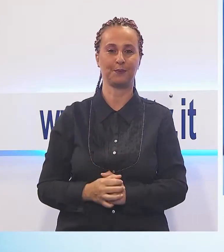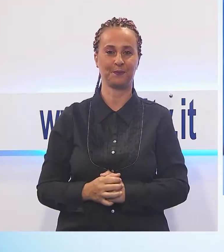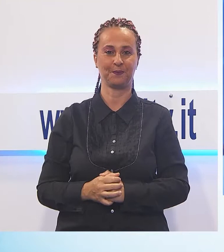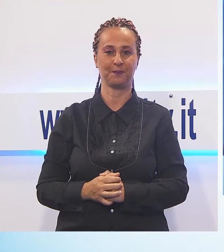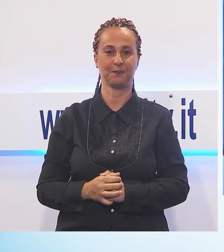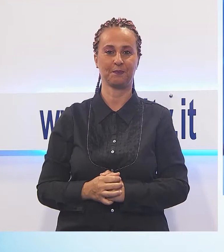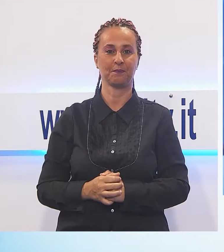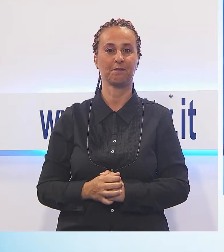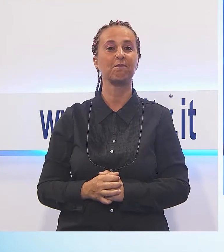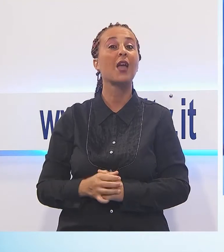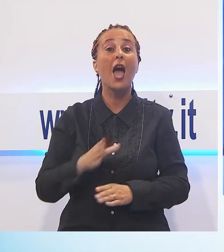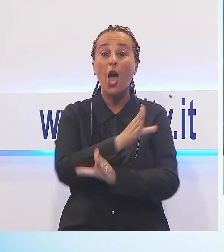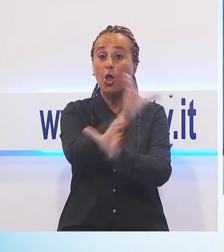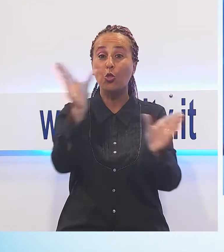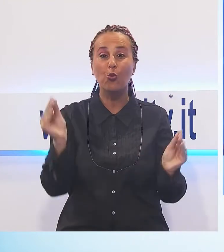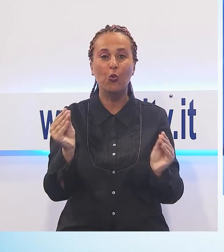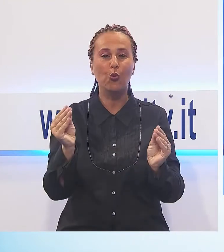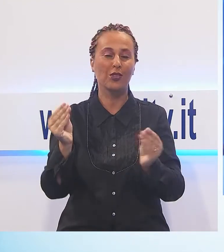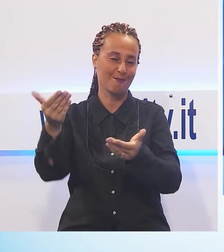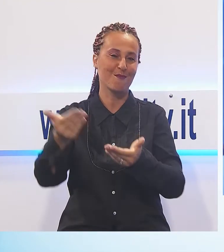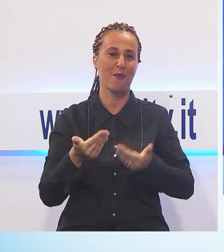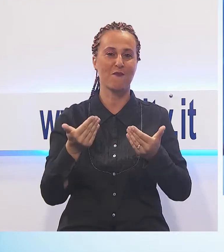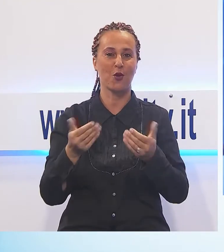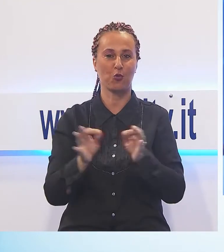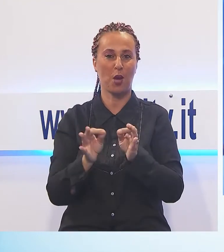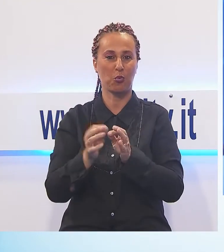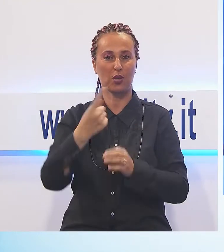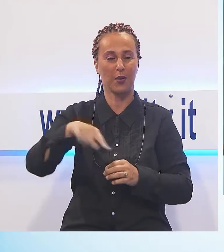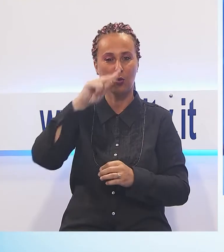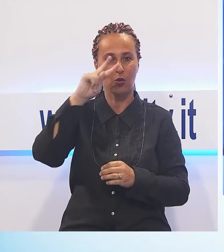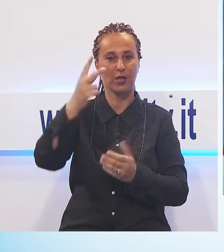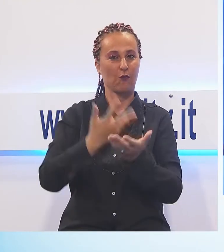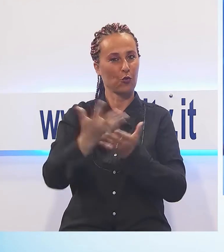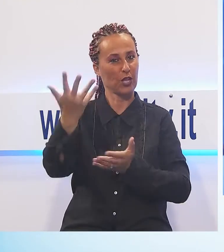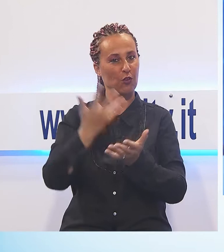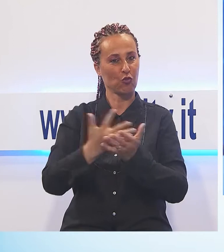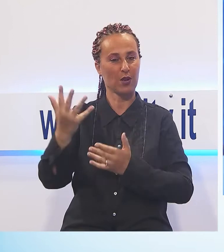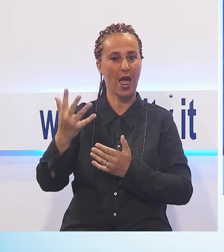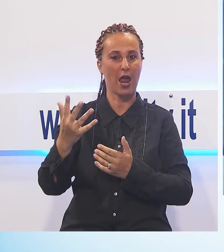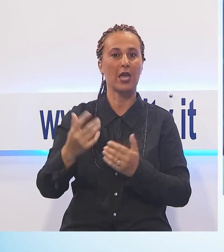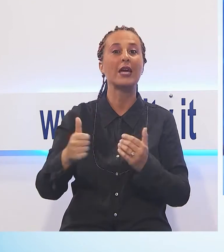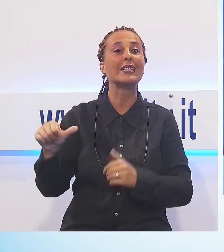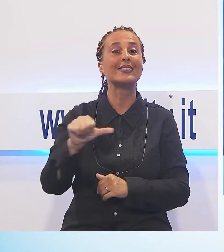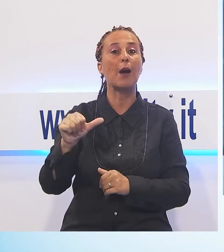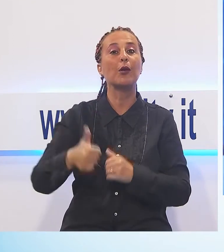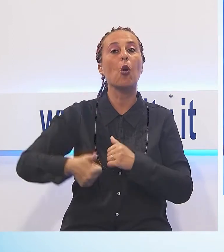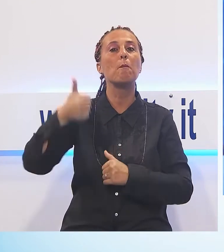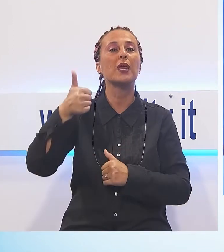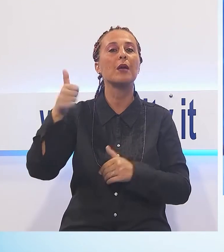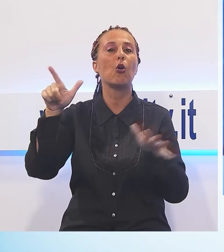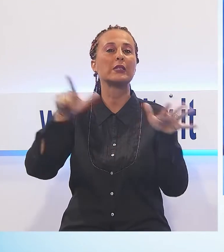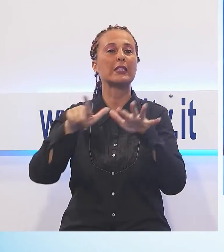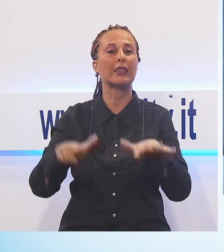A tutti voi un cordiale saluto e ben ritrovati per questa edizione del TG Noi di oggi sabato 1 settembre 2018.